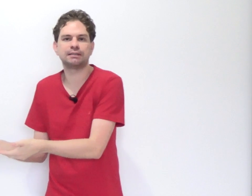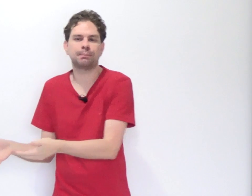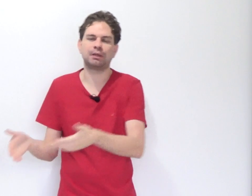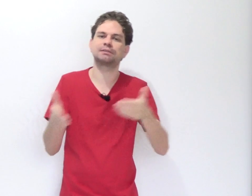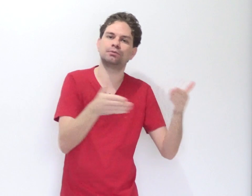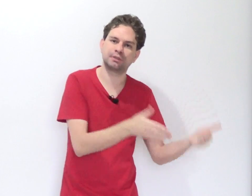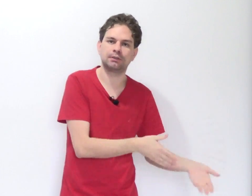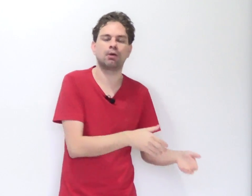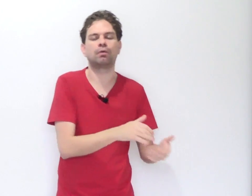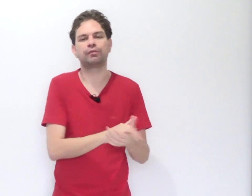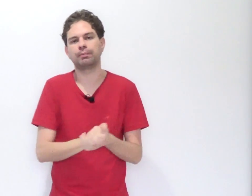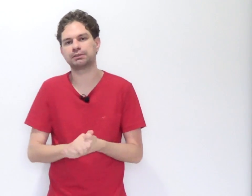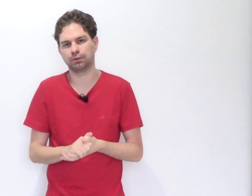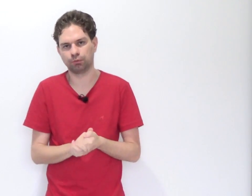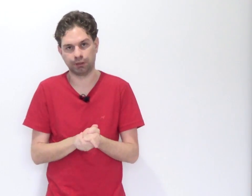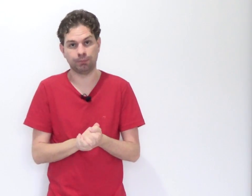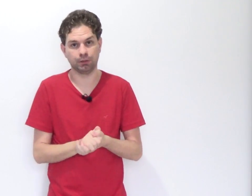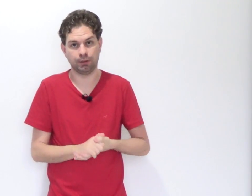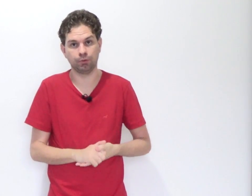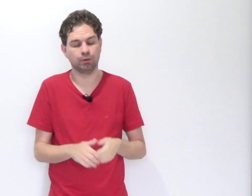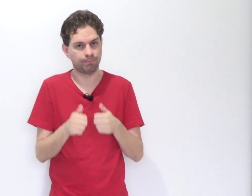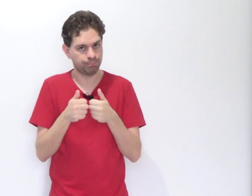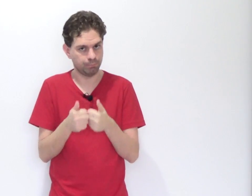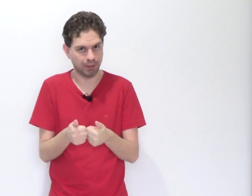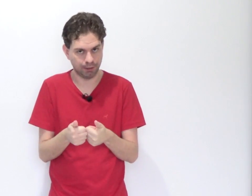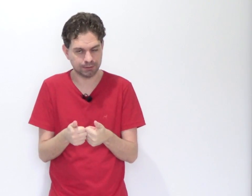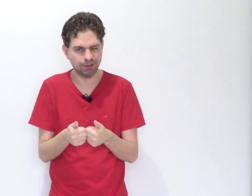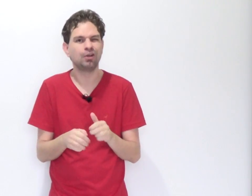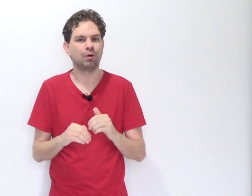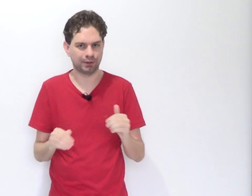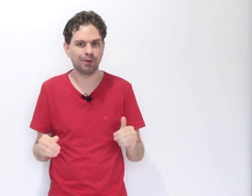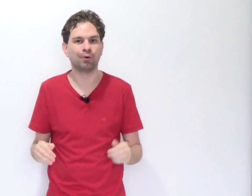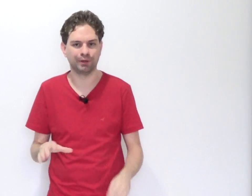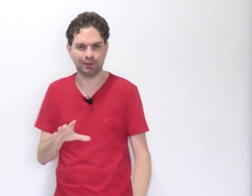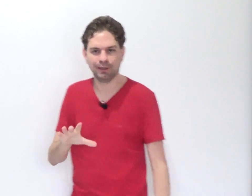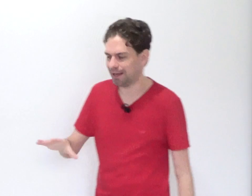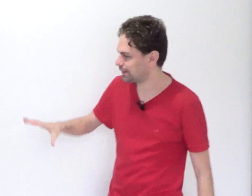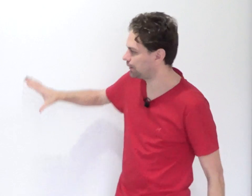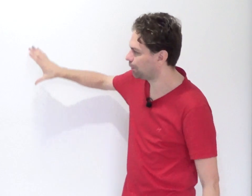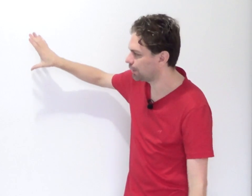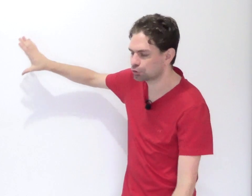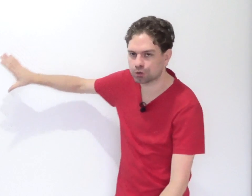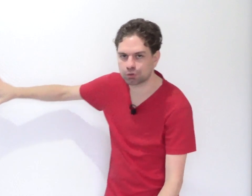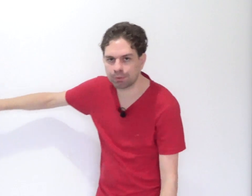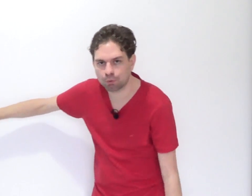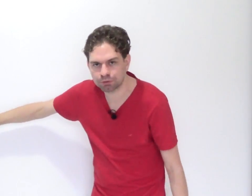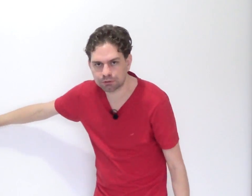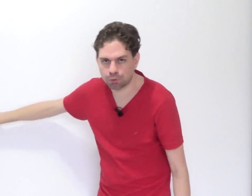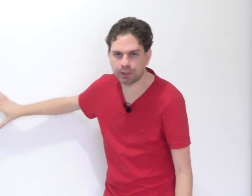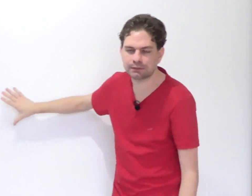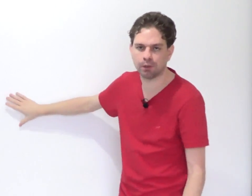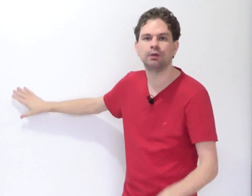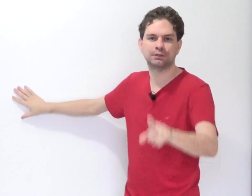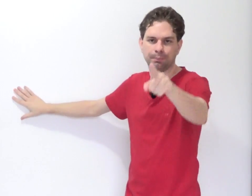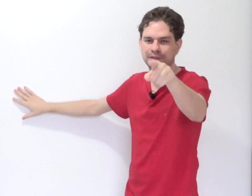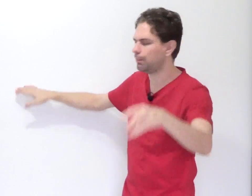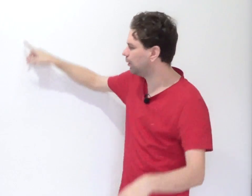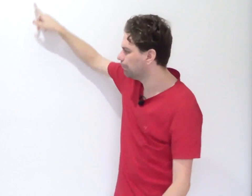receptação sem ter a confirmação do crime anterior. Essa é a teoria só sobre conexão. Você percebeu?